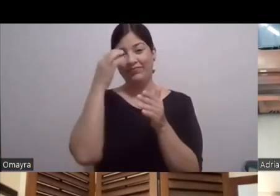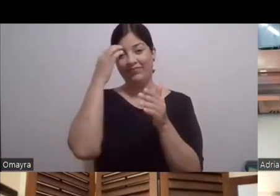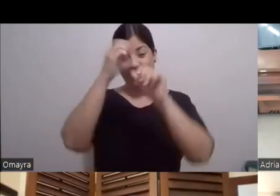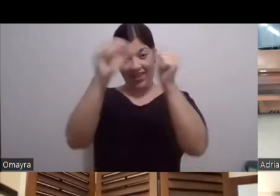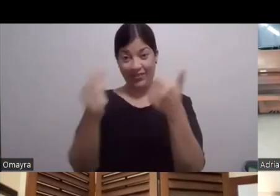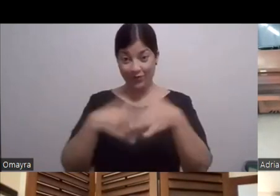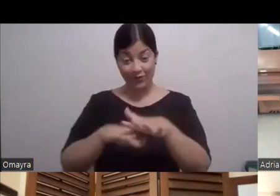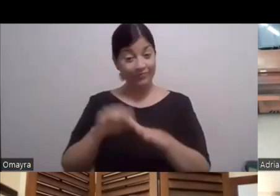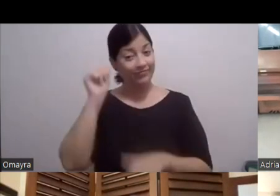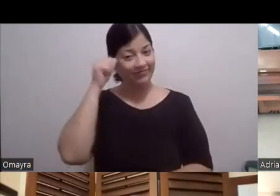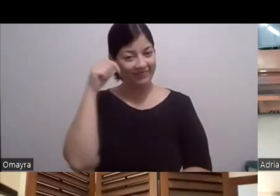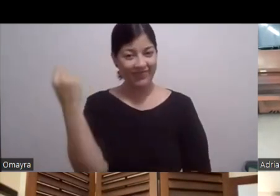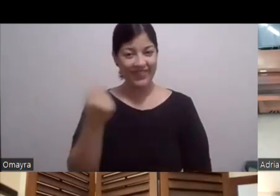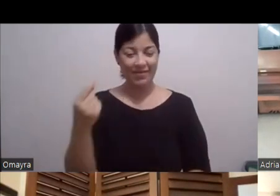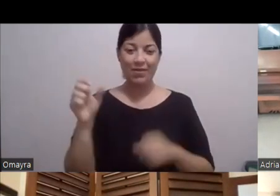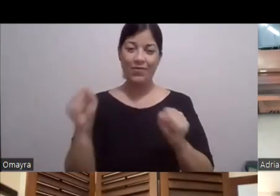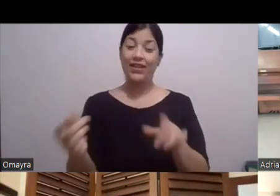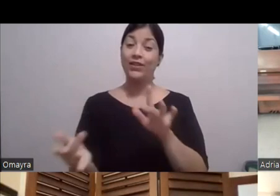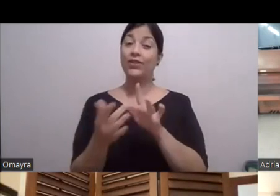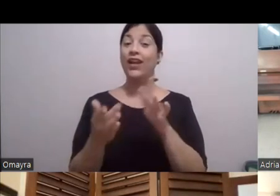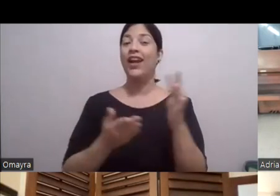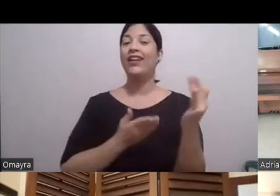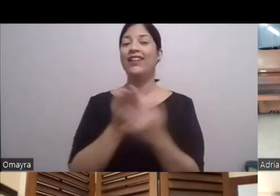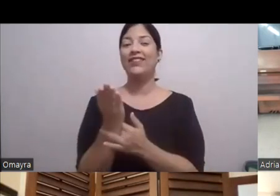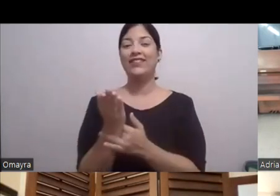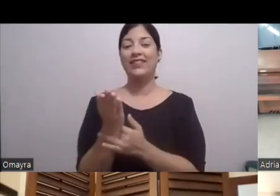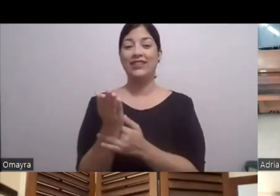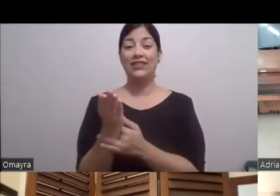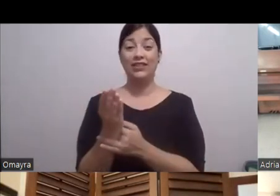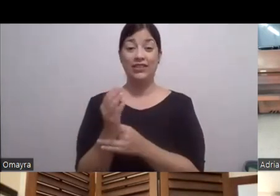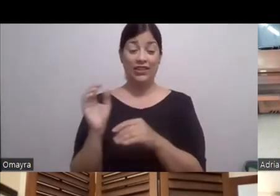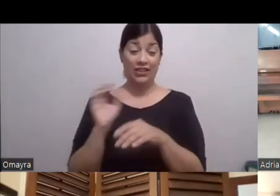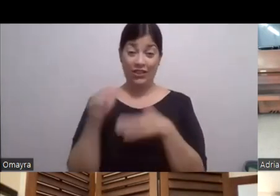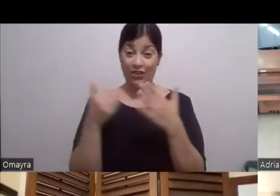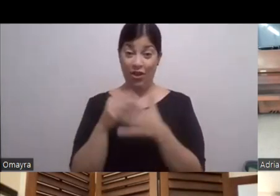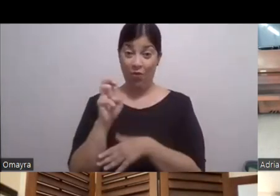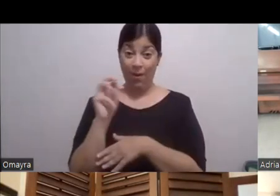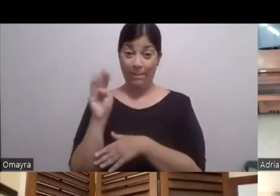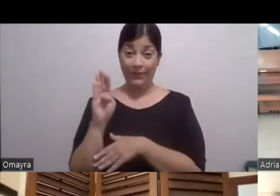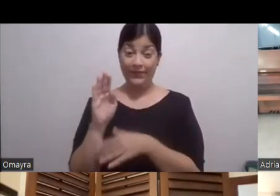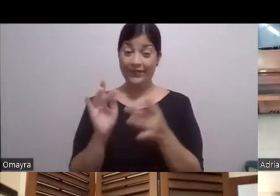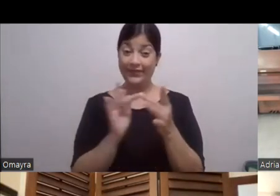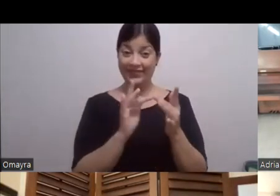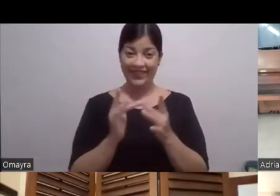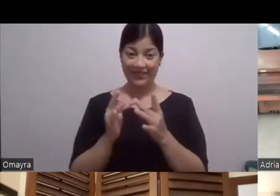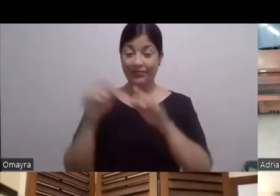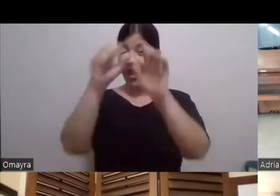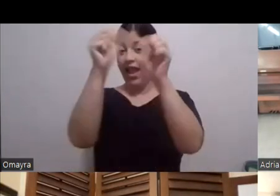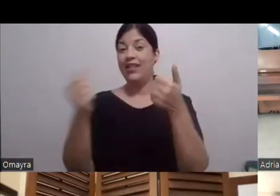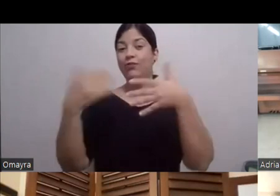siempre pueden Encontrarnos A través De todas nuestras Plataformas Cibernéticas Siendo Artefusión Punto Org